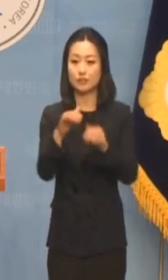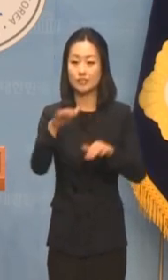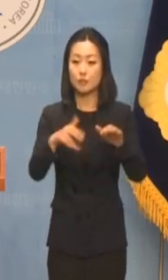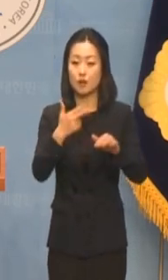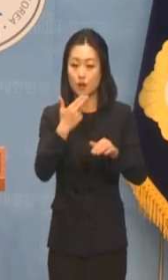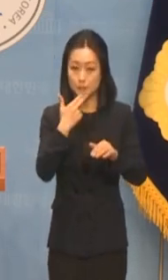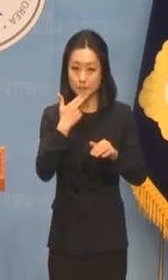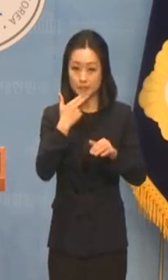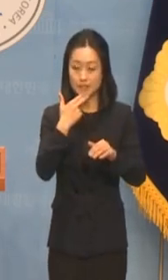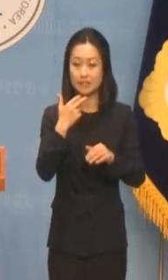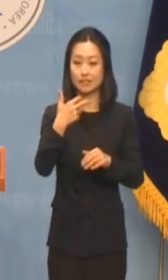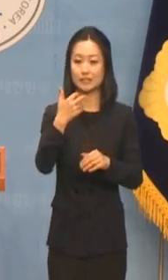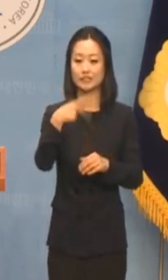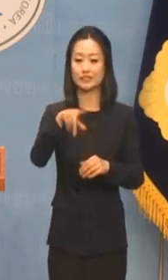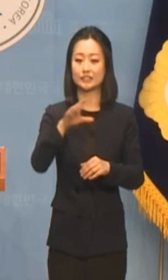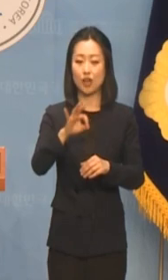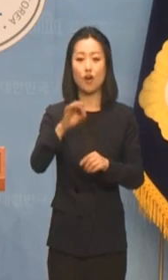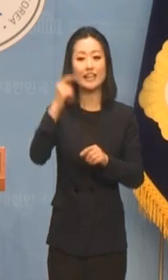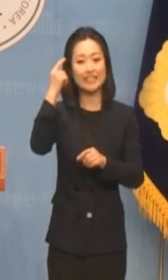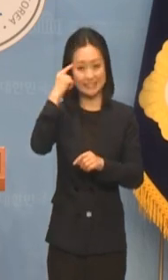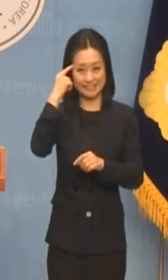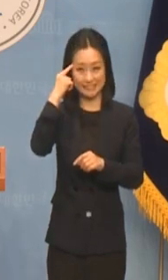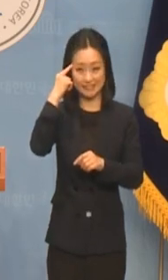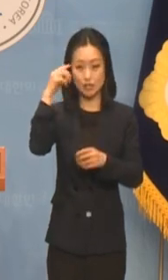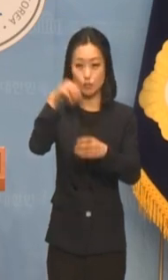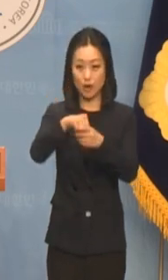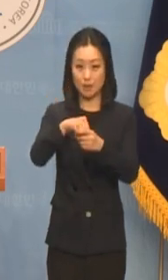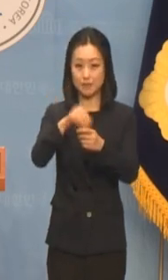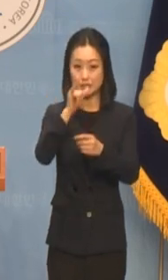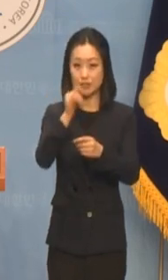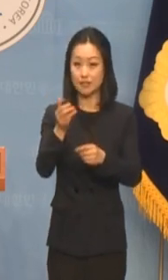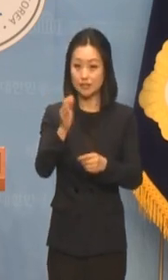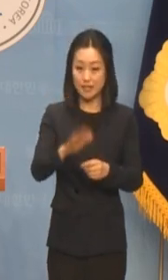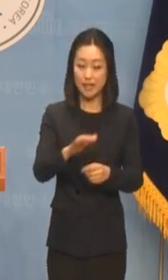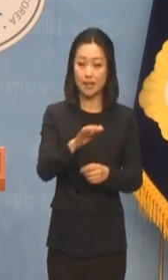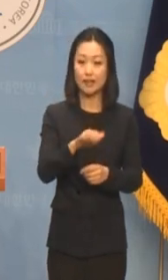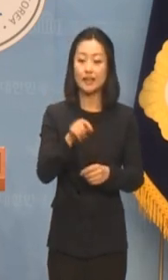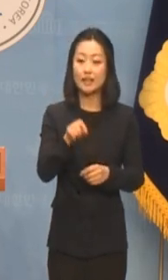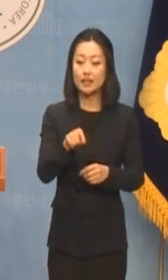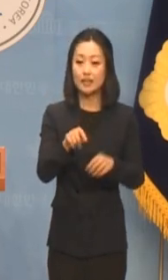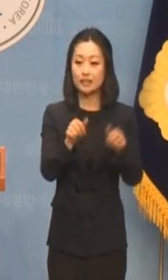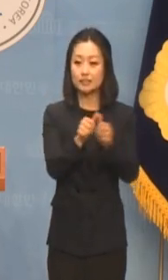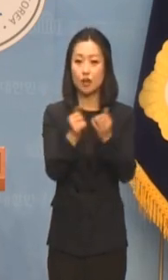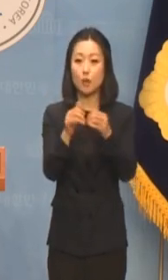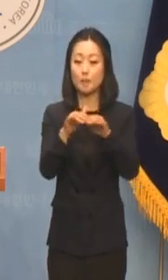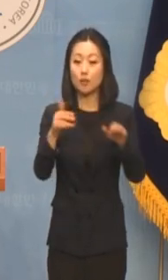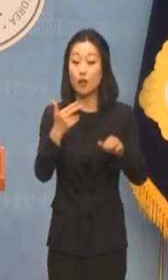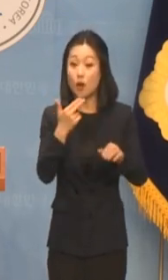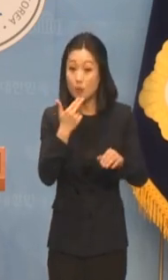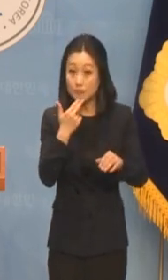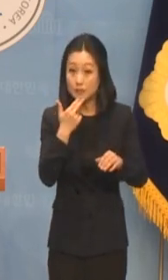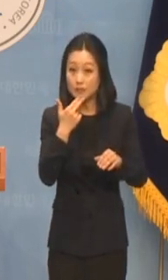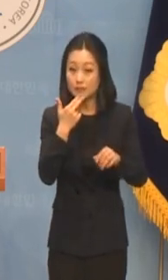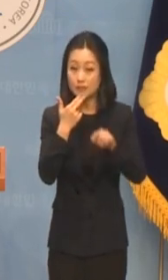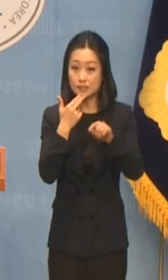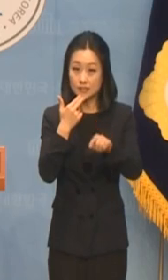아예 성평등 정책을 내놓지 않은 당도 있습니다 바로 국민의힘입니다